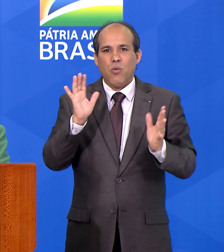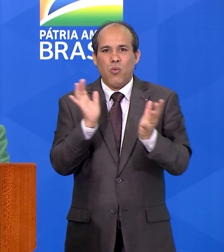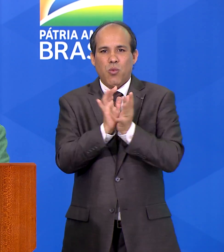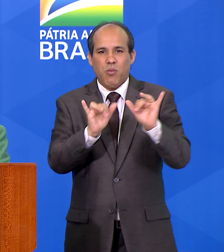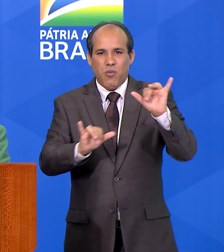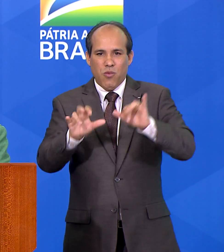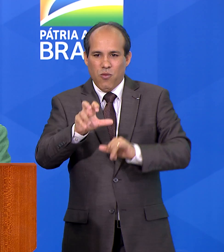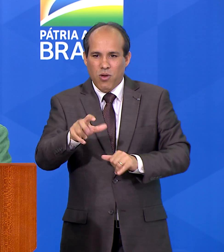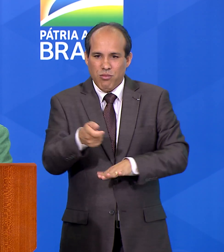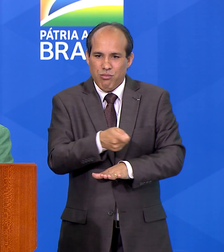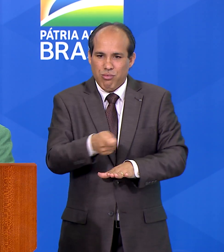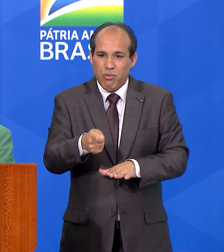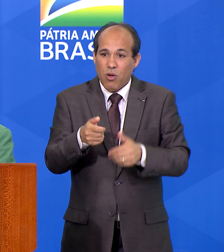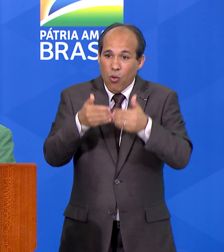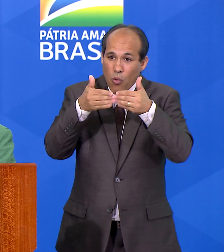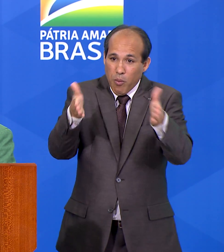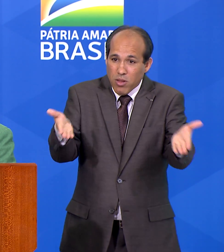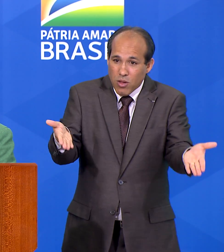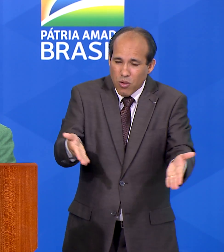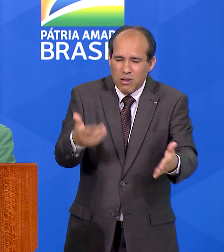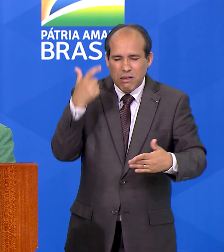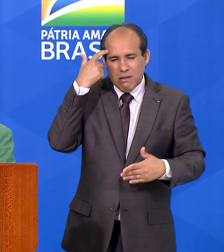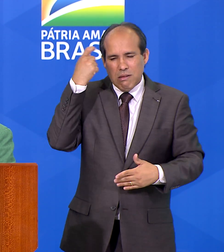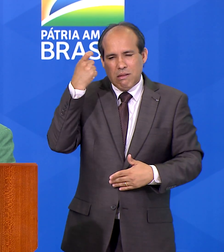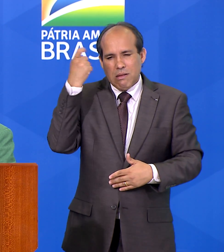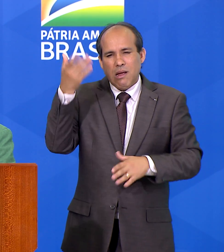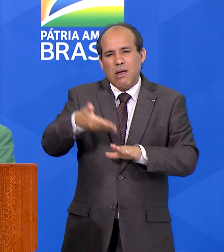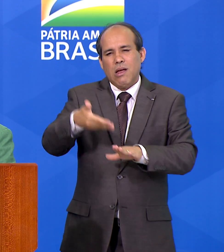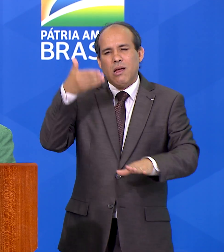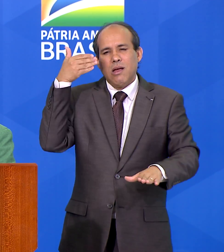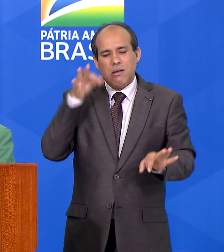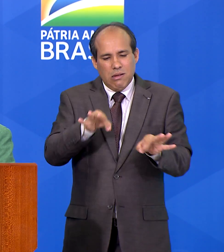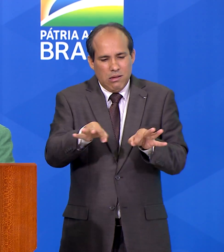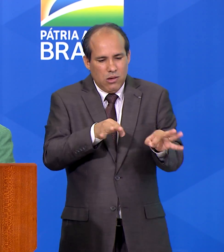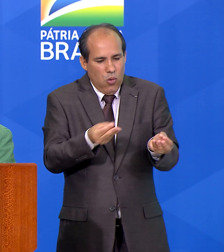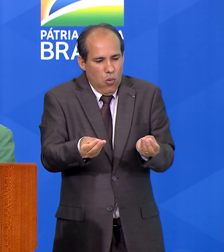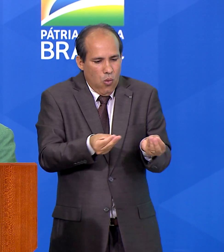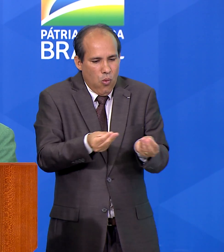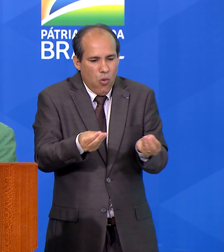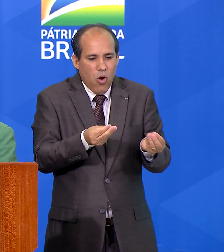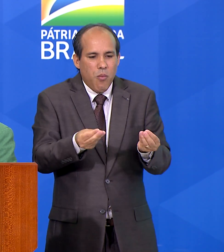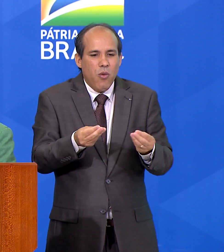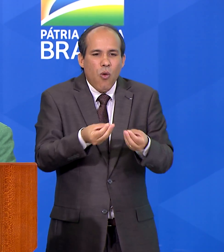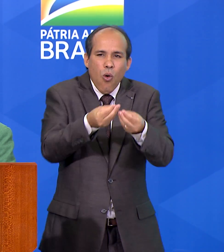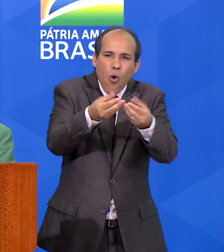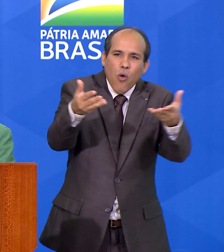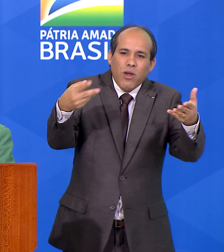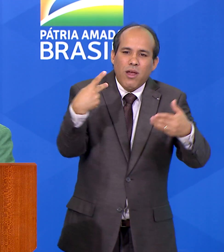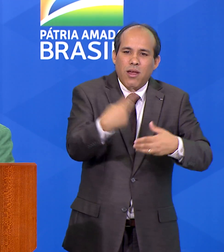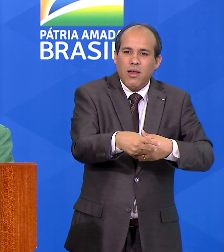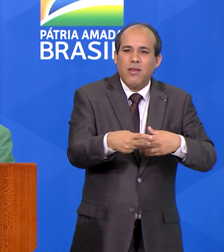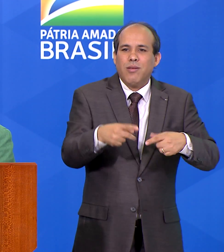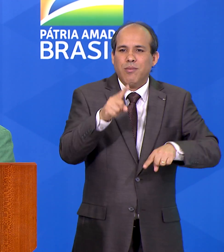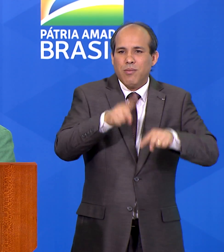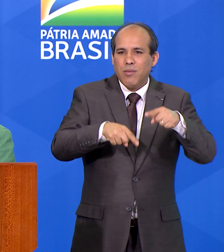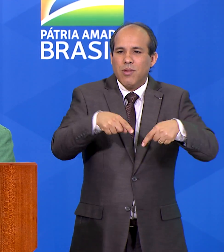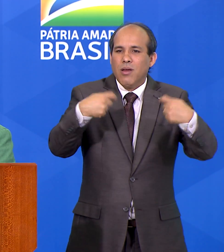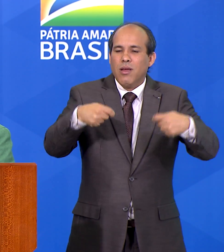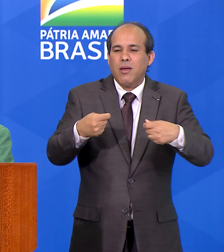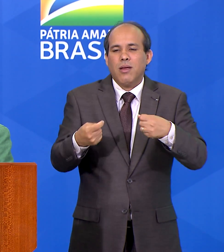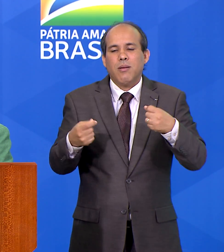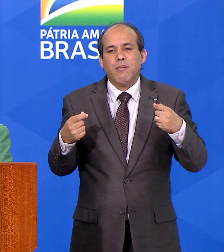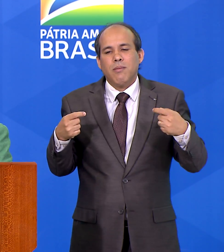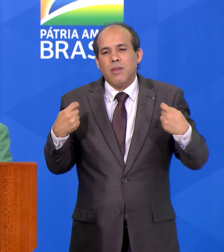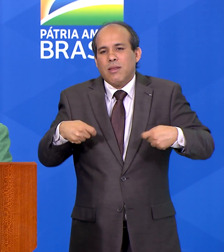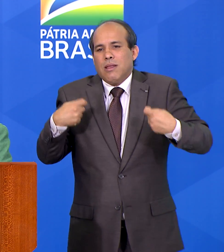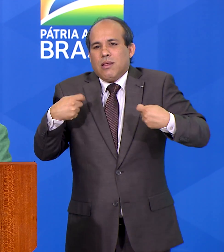hoje, foi elaborado a partir da preocupação do mapa com o suprimento desses insumos essenciais para a agropecuária